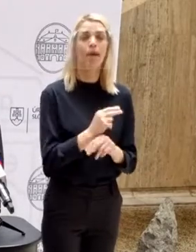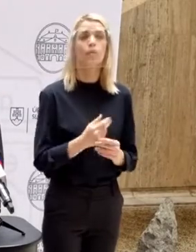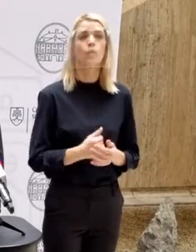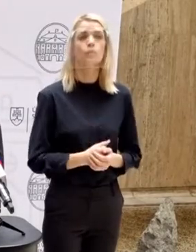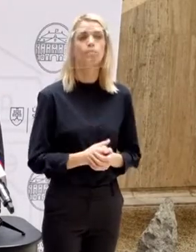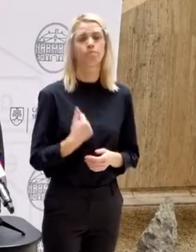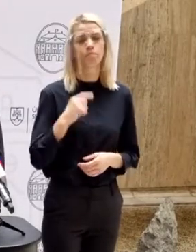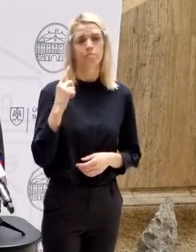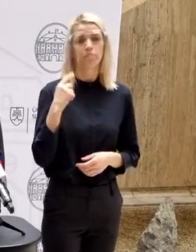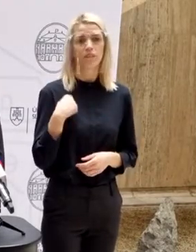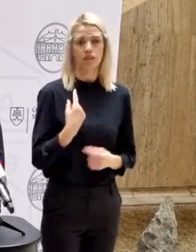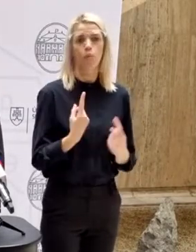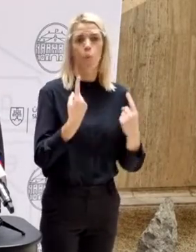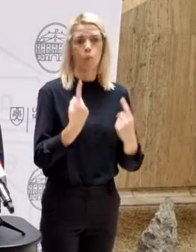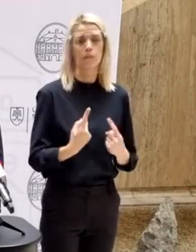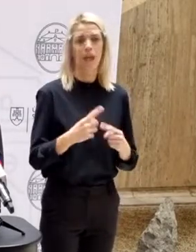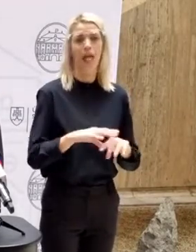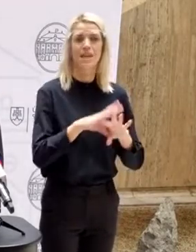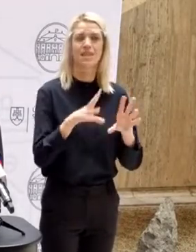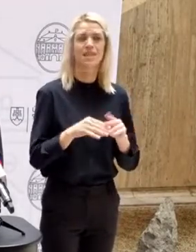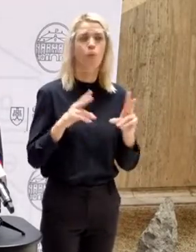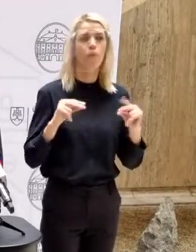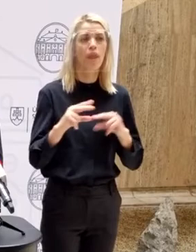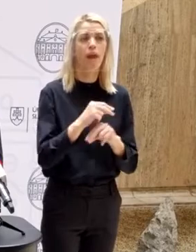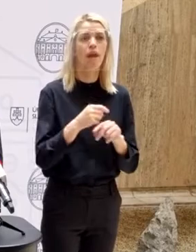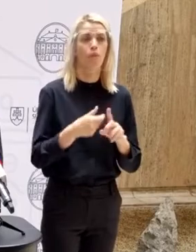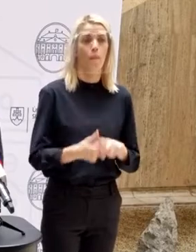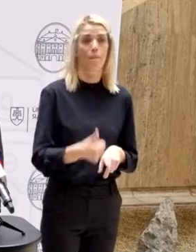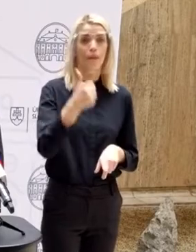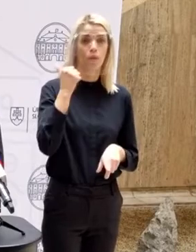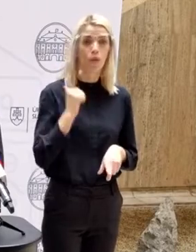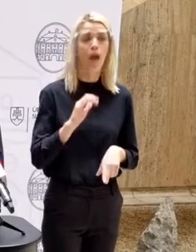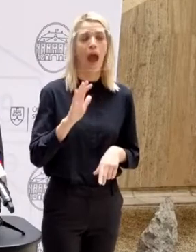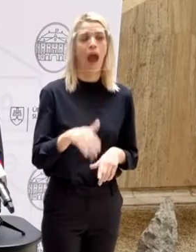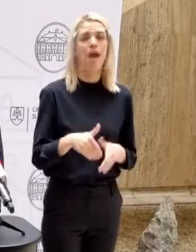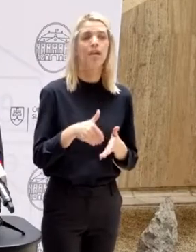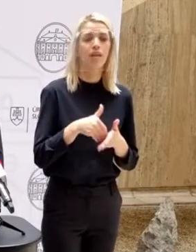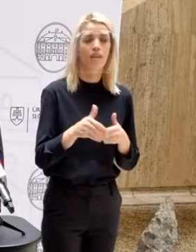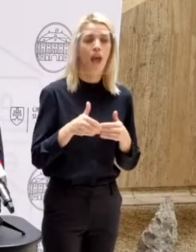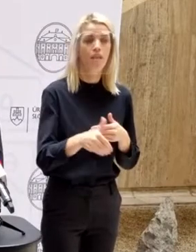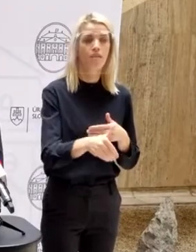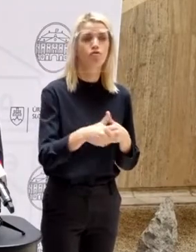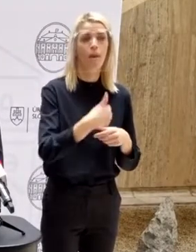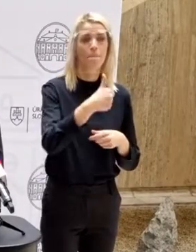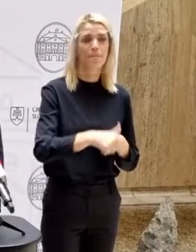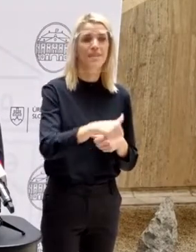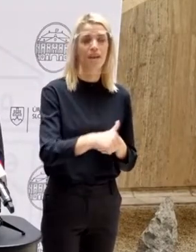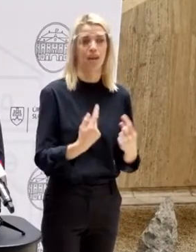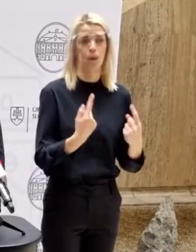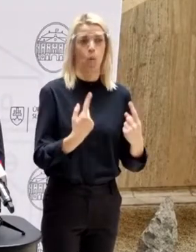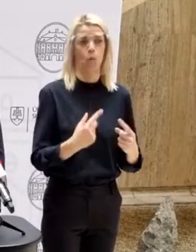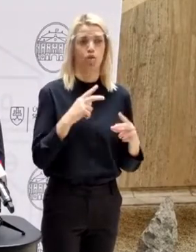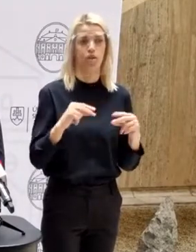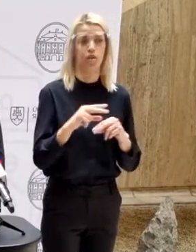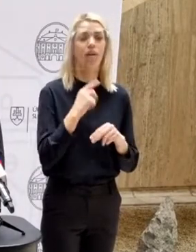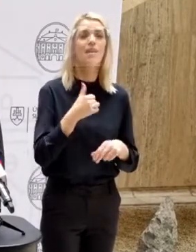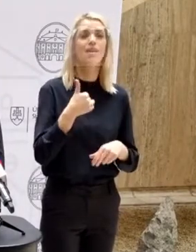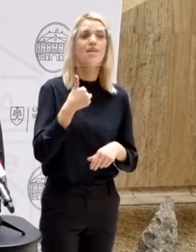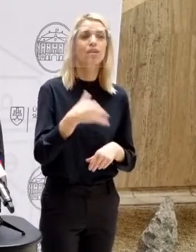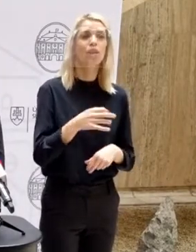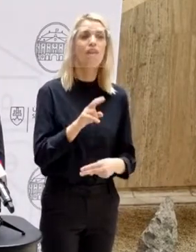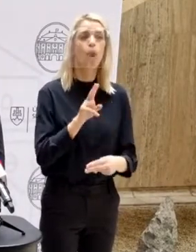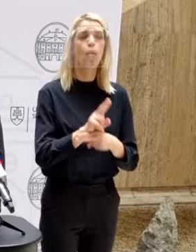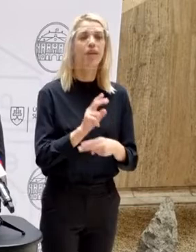Myslím si, že ustála celú debatu predchádzajúci rok a ustojí aj nasledujúce mesiace. Naozaj jednotlivé opatrenia sú tak